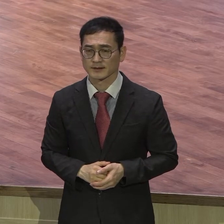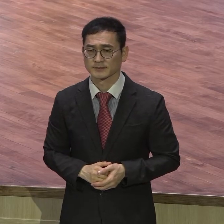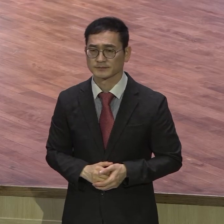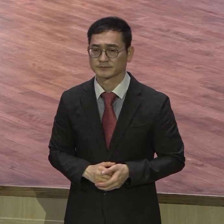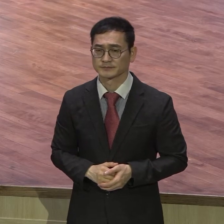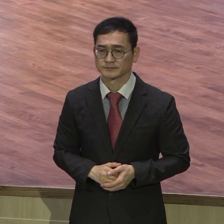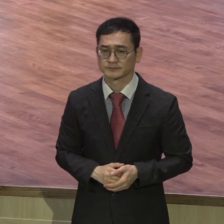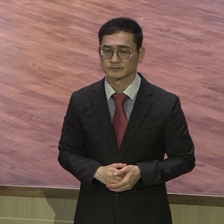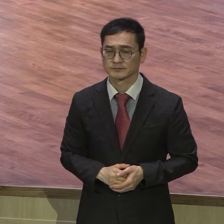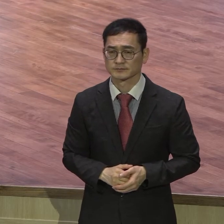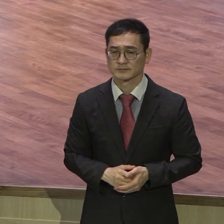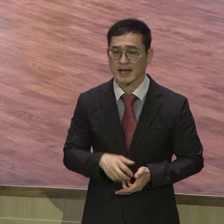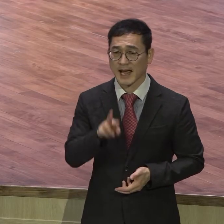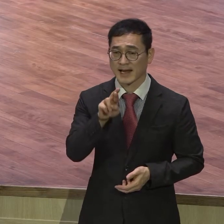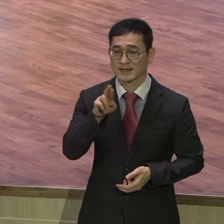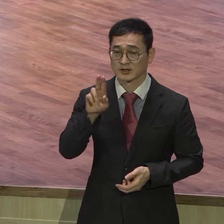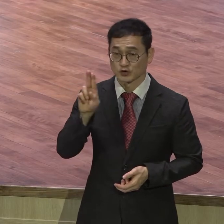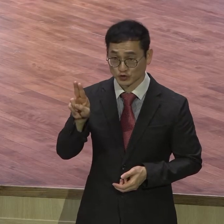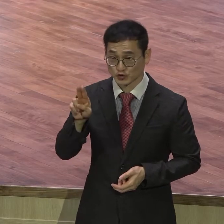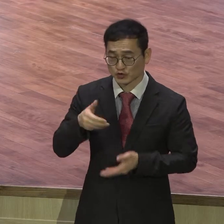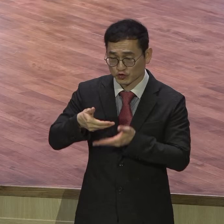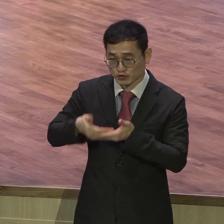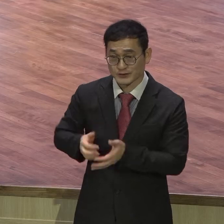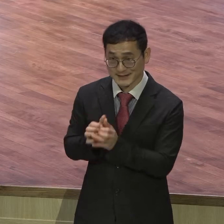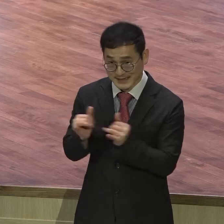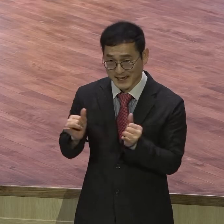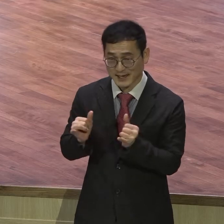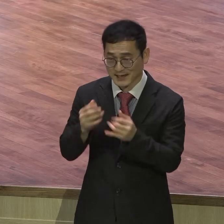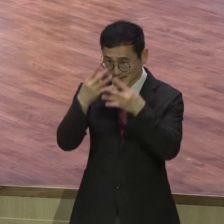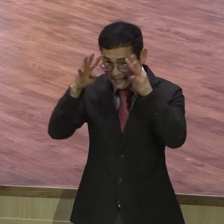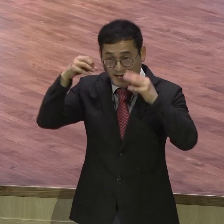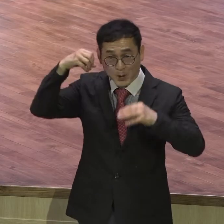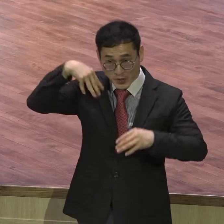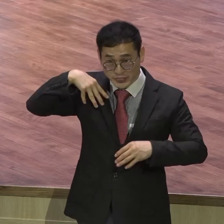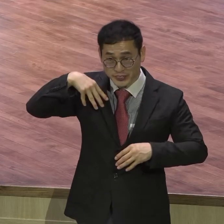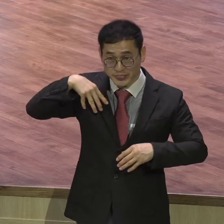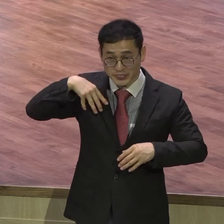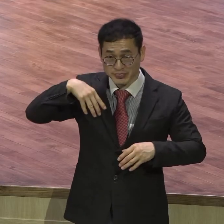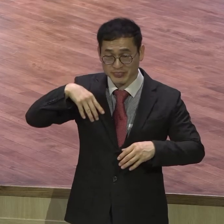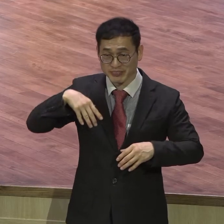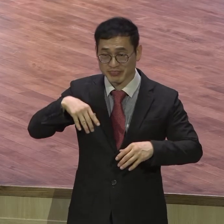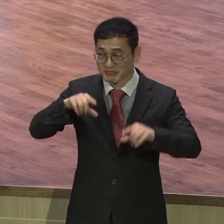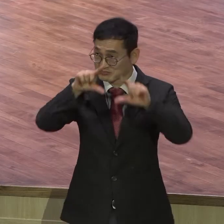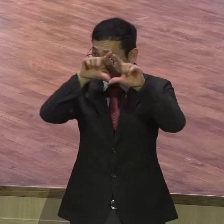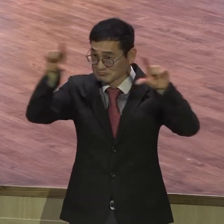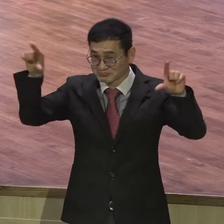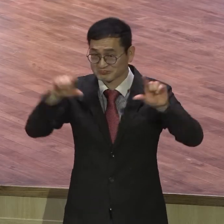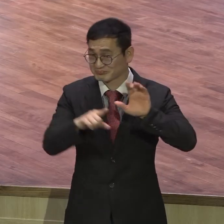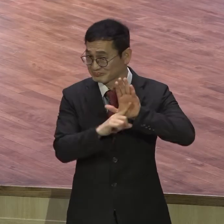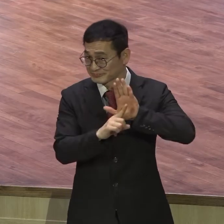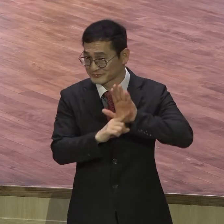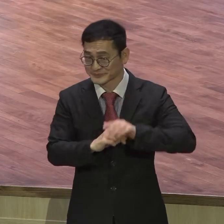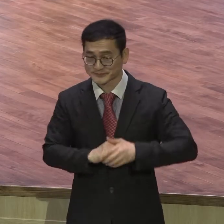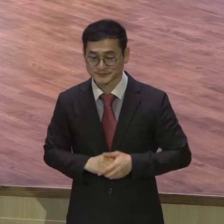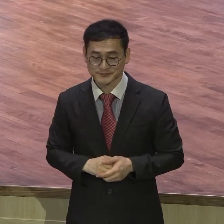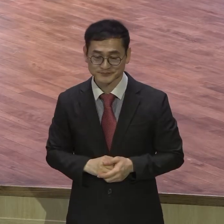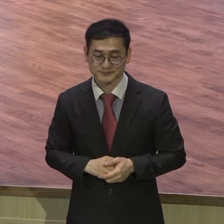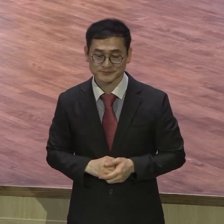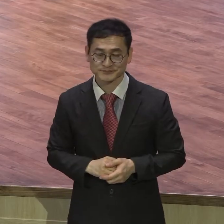중직자 가을 학기 온라인이 진행됩니다 우리 교단에서 우리 교회가 제일 많긴 많아요 근데 내가 볼 때는 저거 뭐 몇십